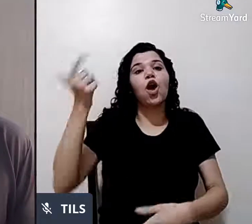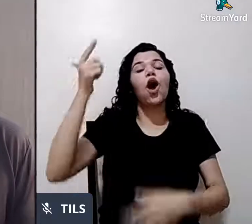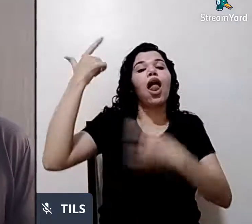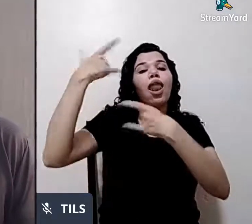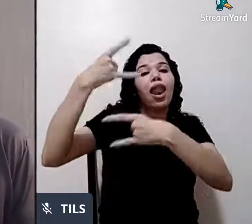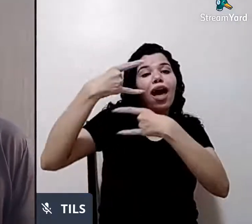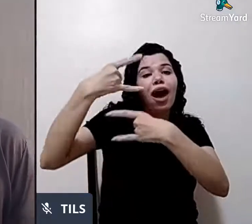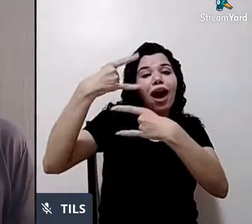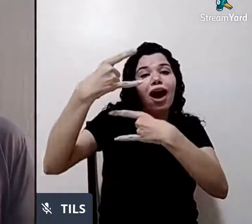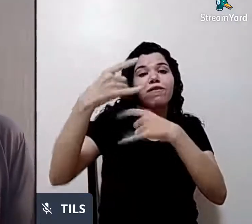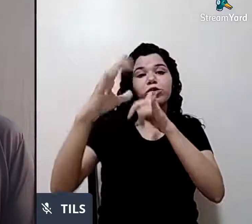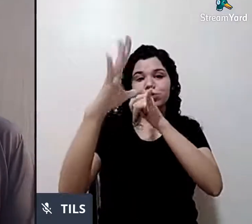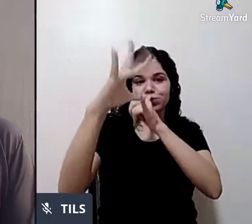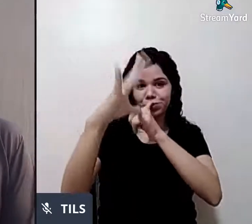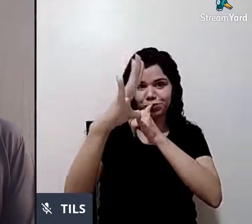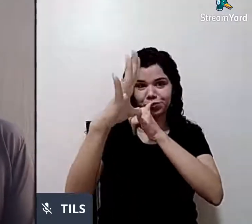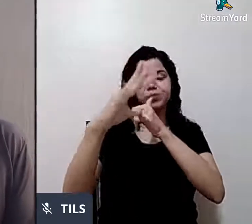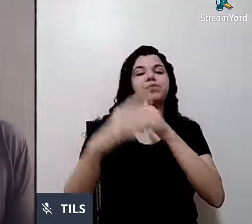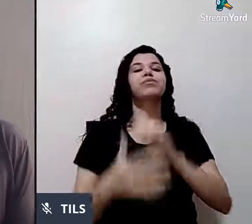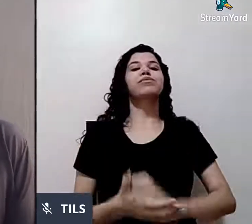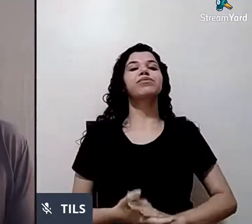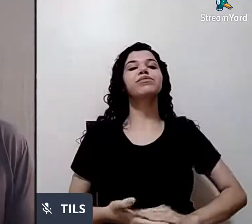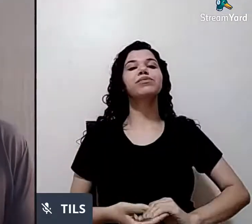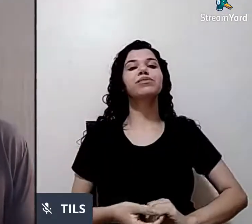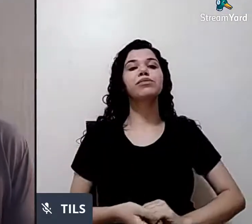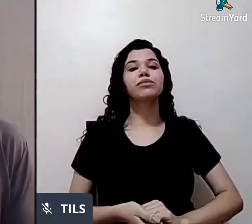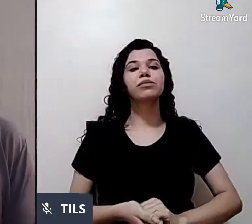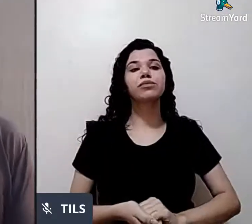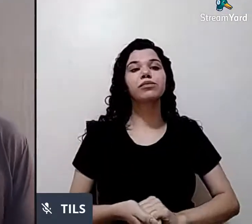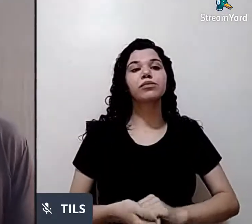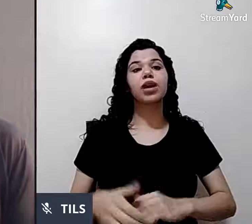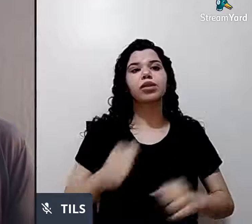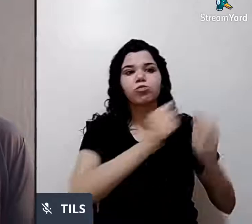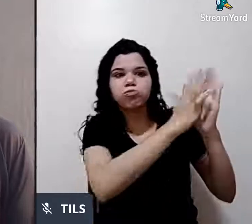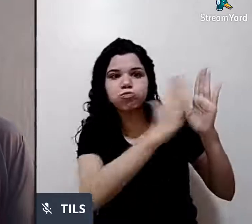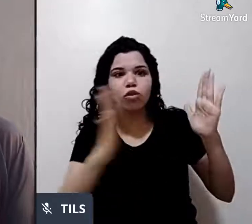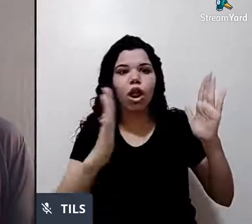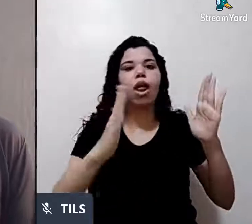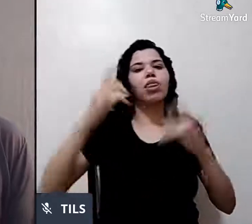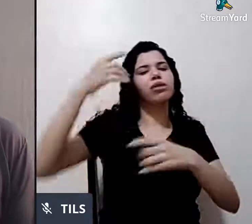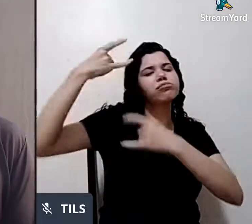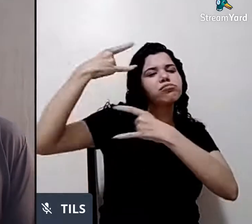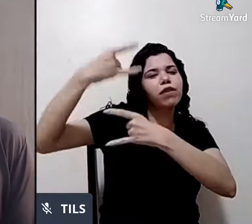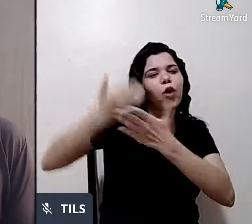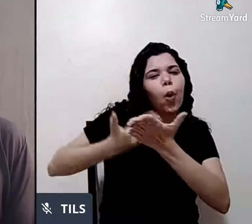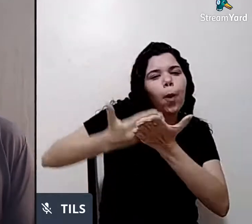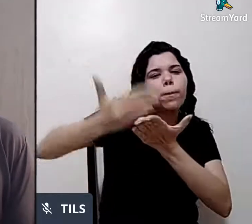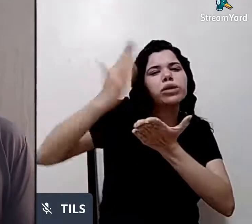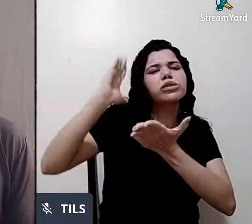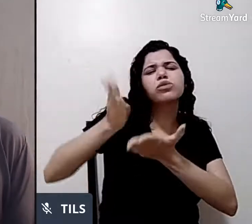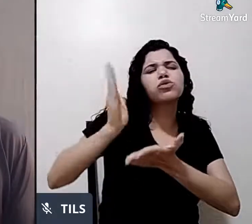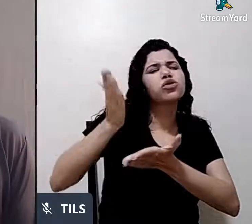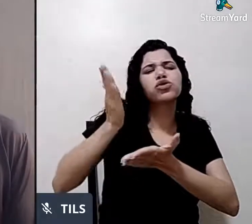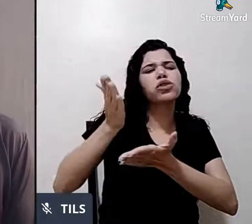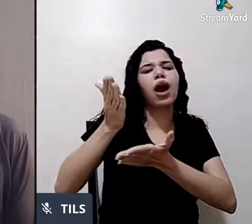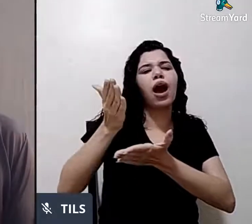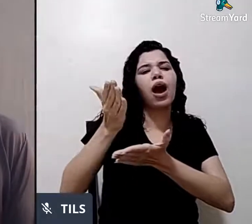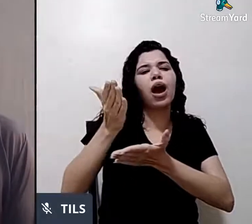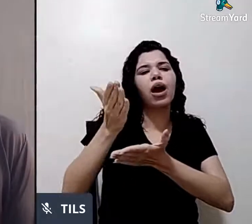o Som de Silêncio. Entendeu? Essa série de lives nós começamos apenas com essa sétima live que nós